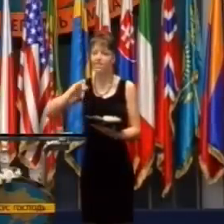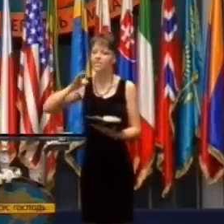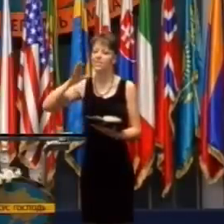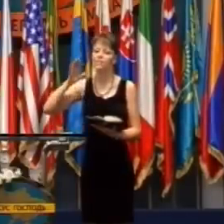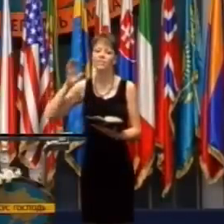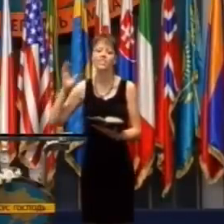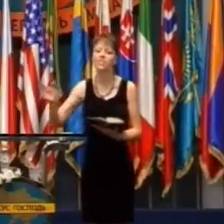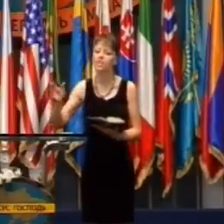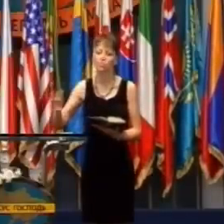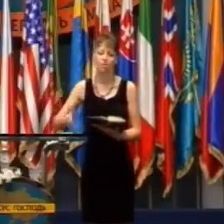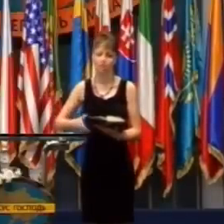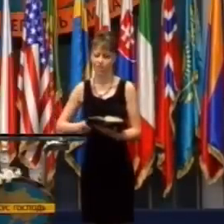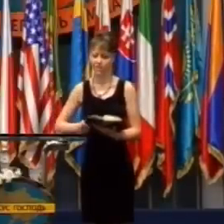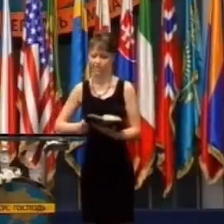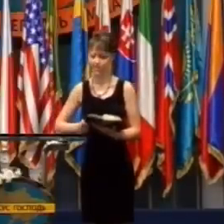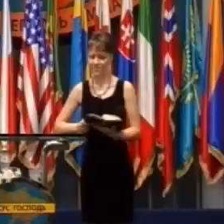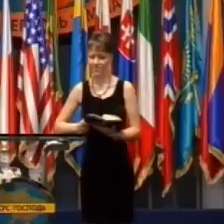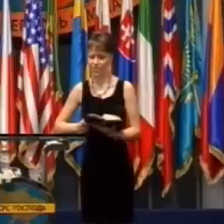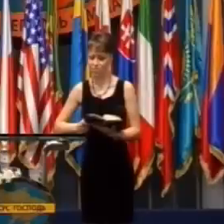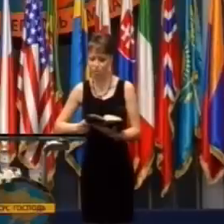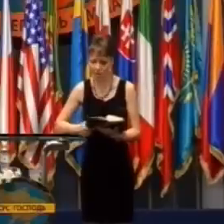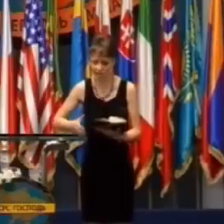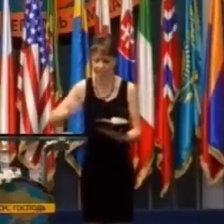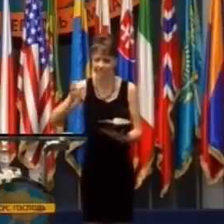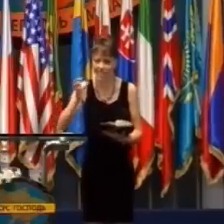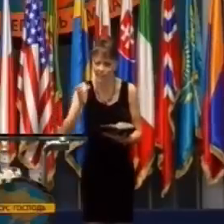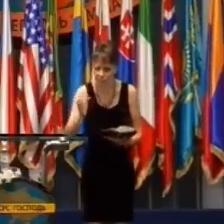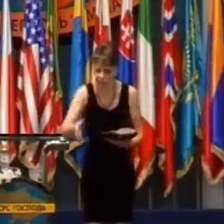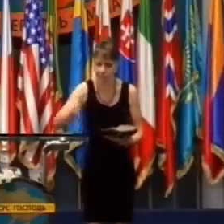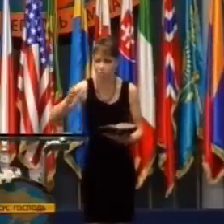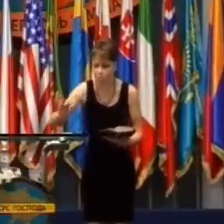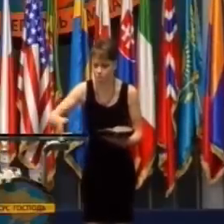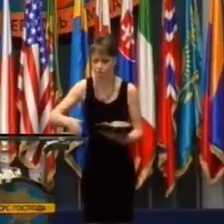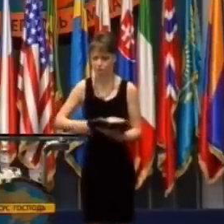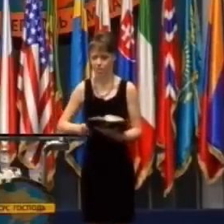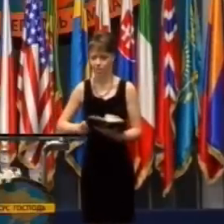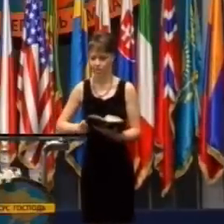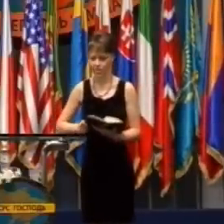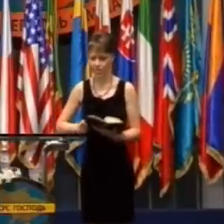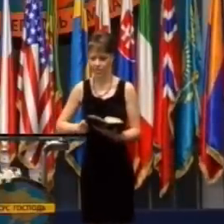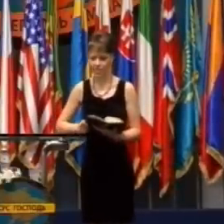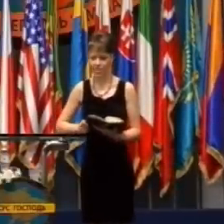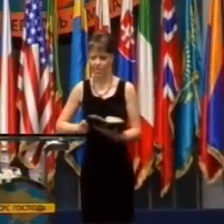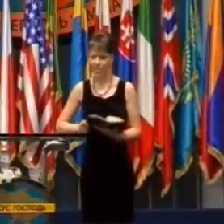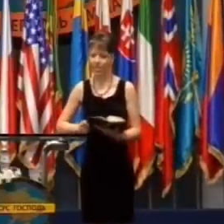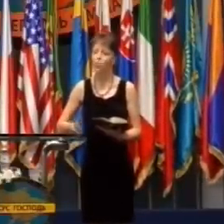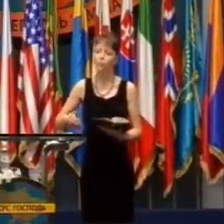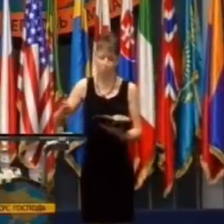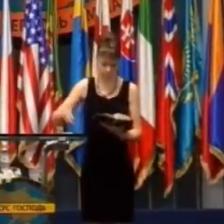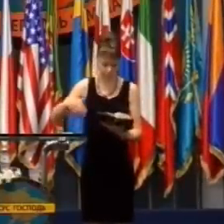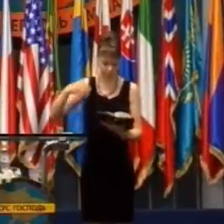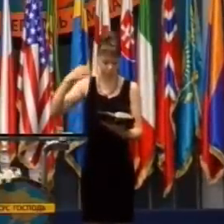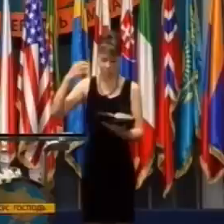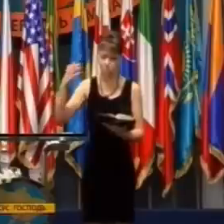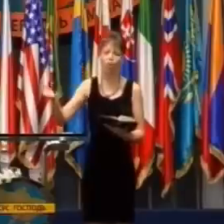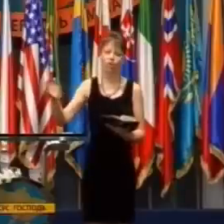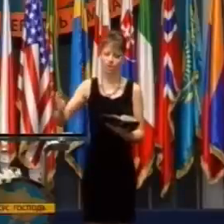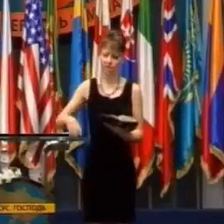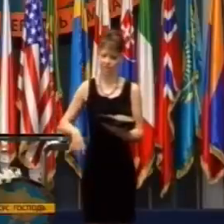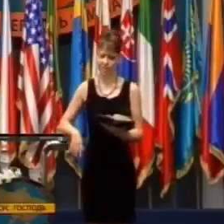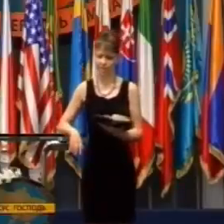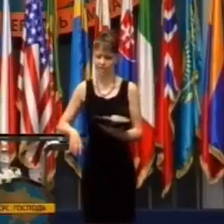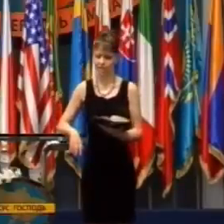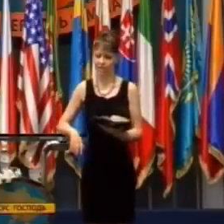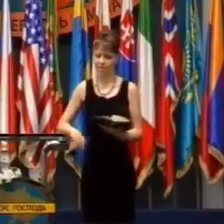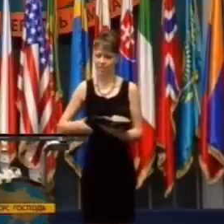Neobyčajne viac, nezrovnateľne viac. Rozumiete? nie len veľa, hojne.